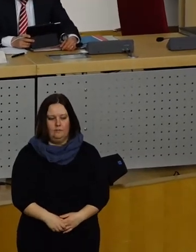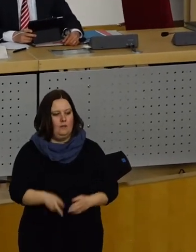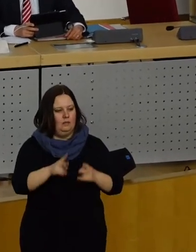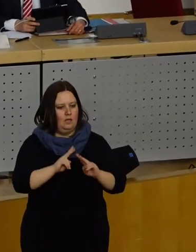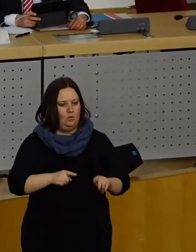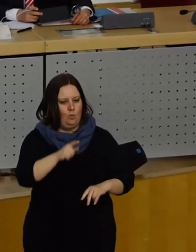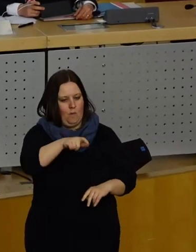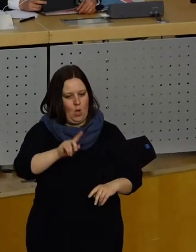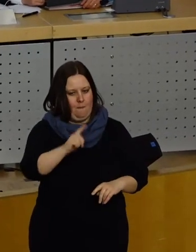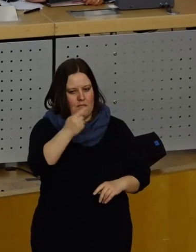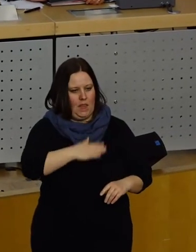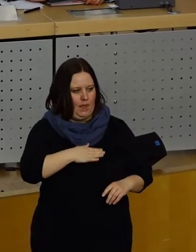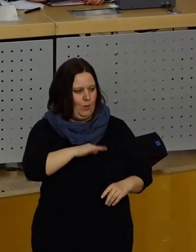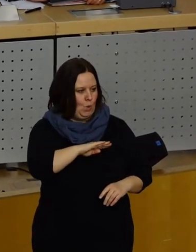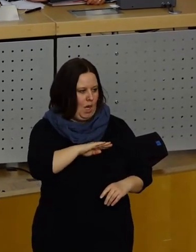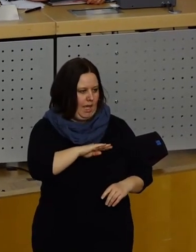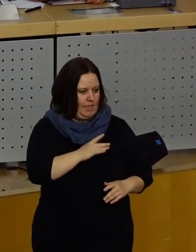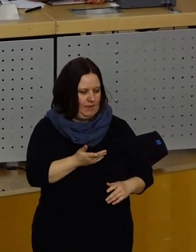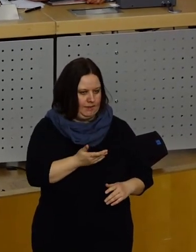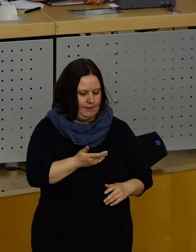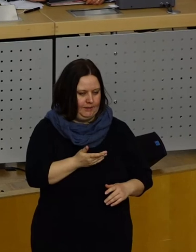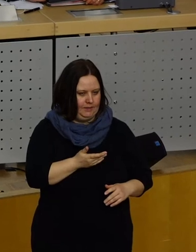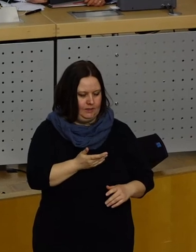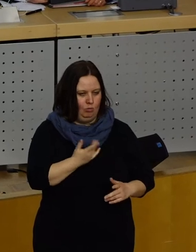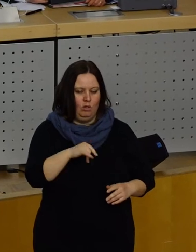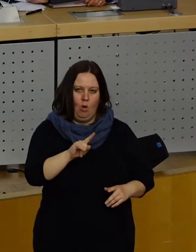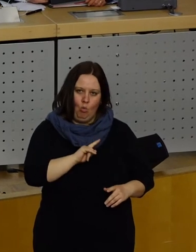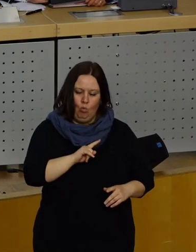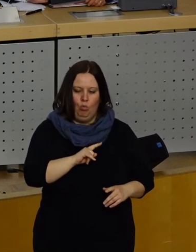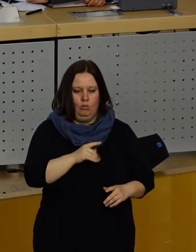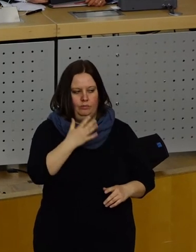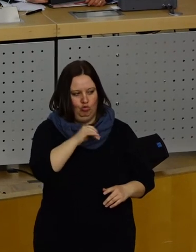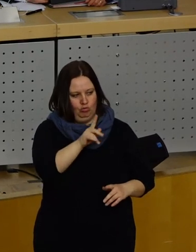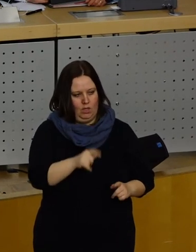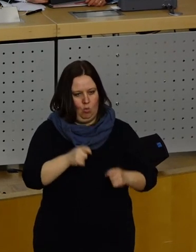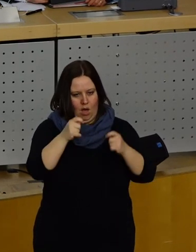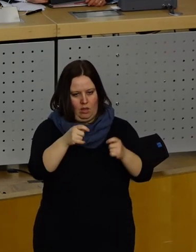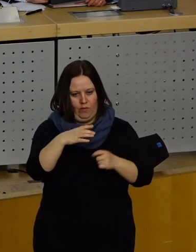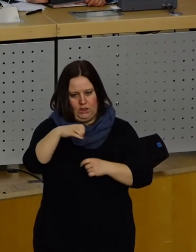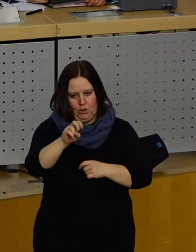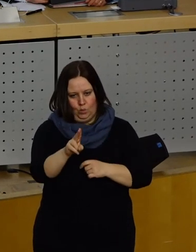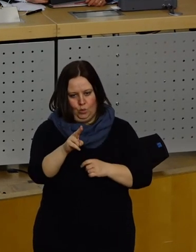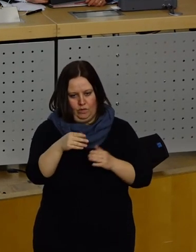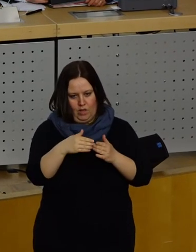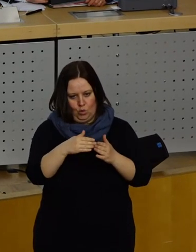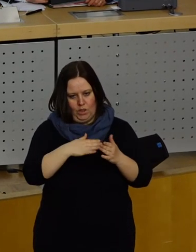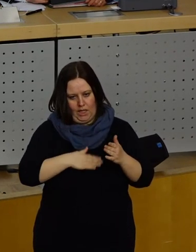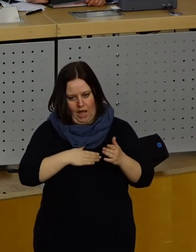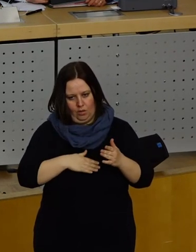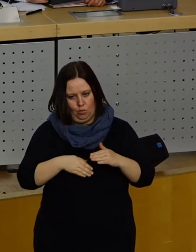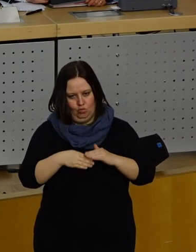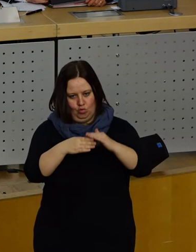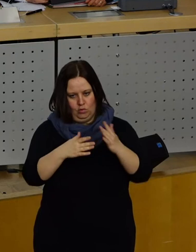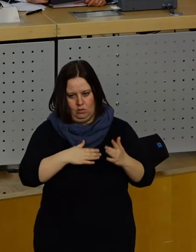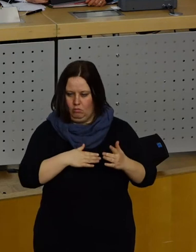Herr Oberbürgermeister, liebe Kolleginnen und Kollegen, auch wir werden dem Antrag der CDU-Fraktion sehr gern und